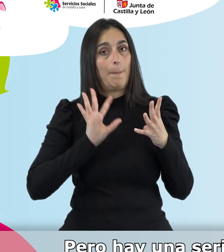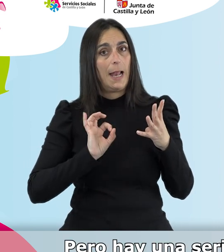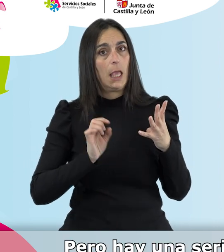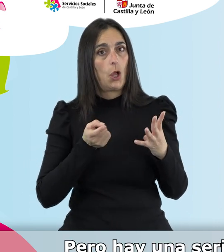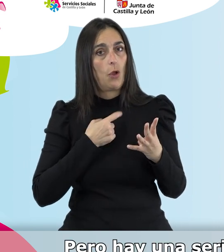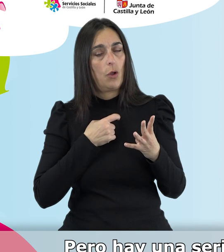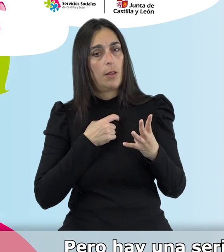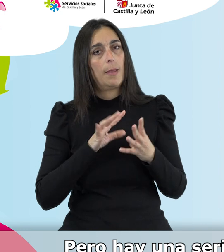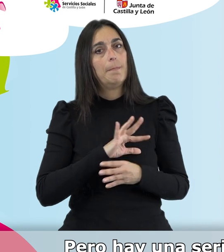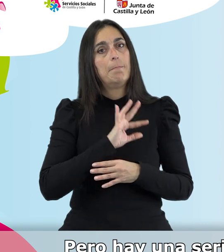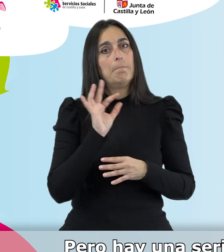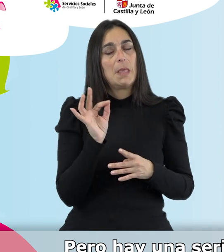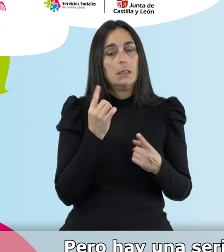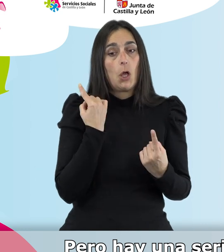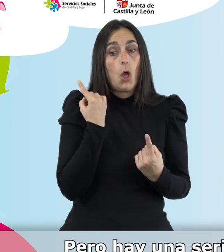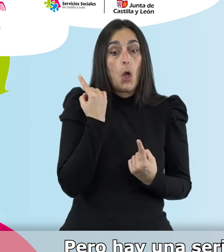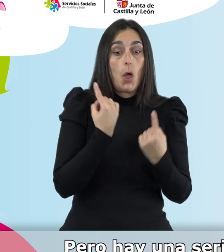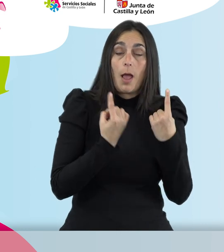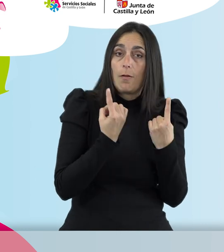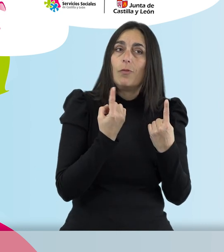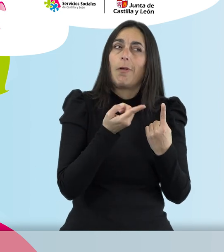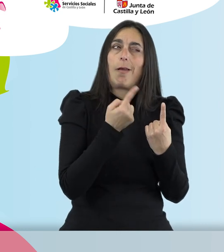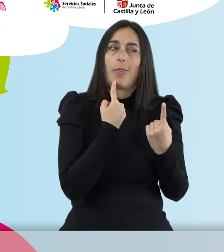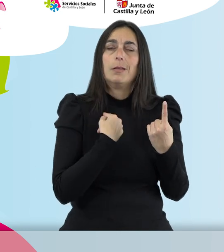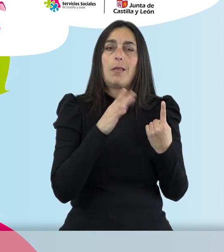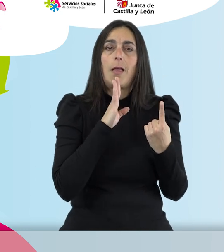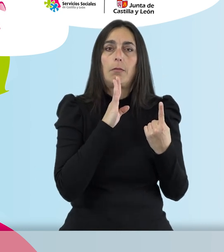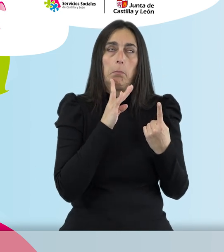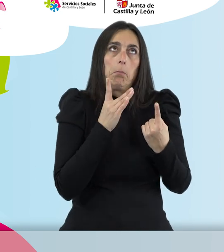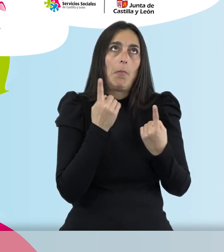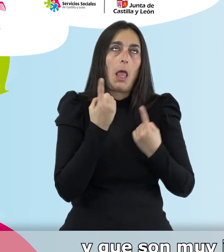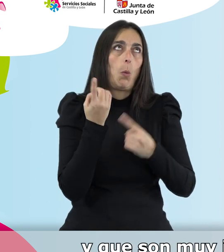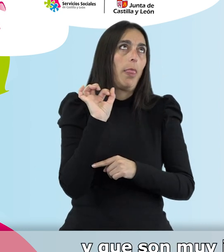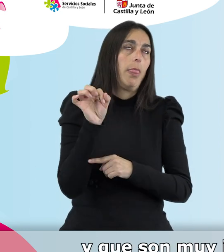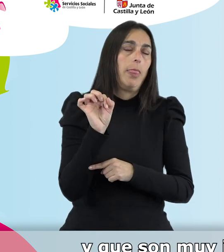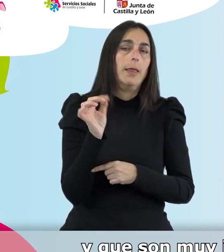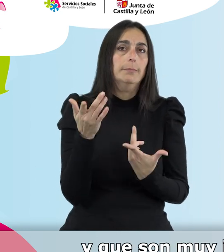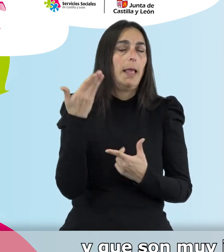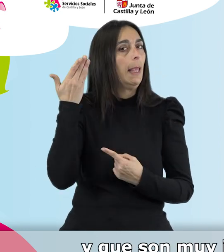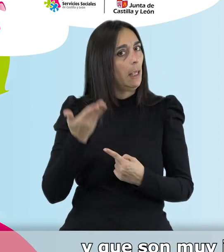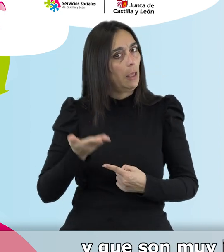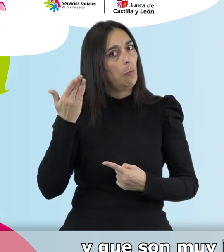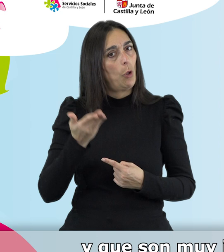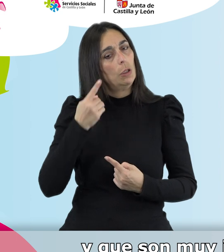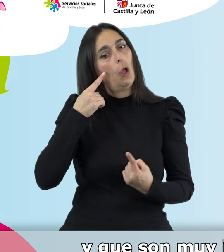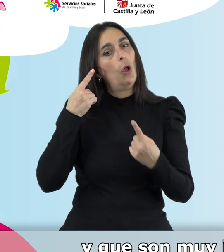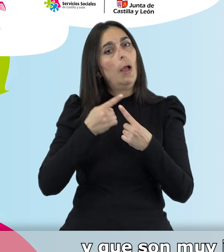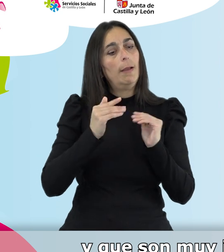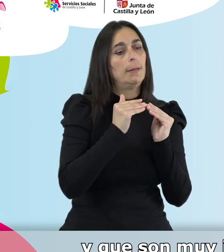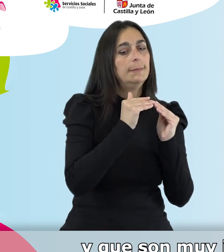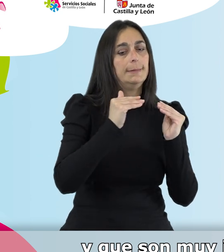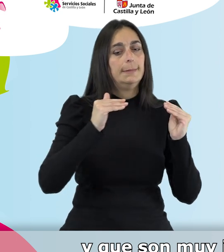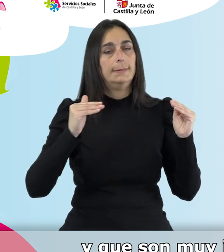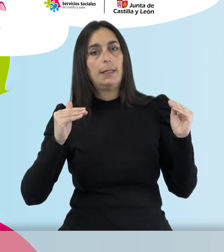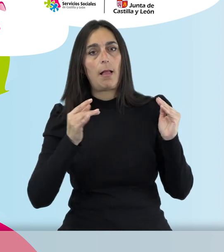Pero hay una serie de aspectos que, como tú indicabas, a veces descuidamos efectivamente y que son muy importantes para mantener esa